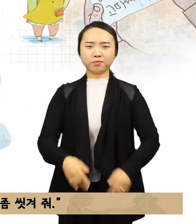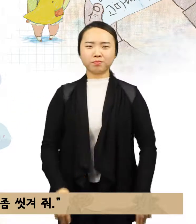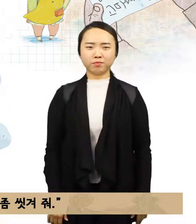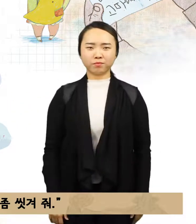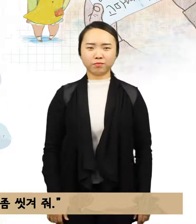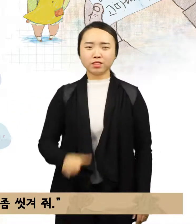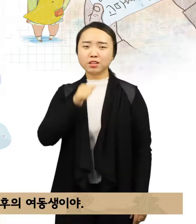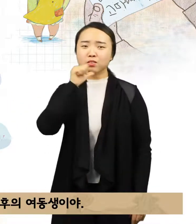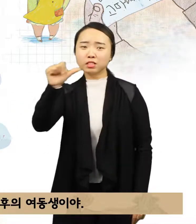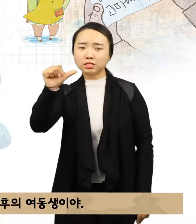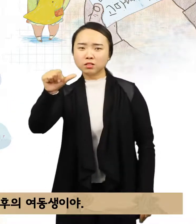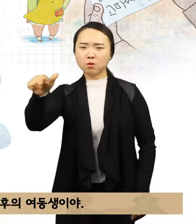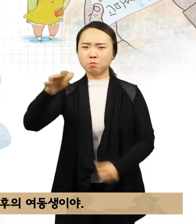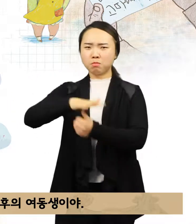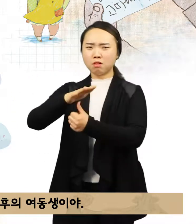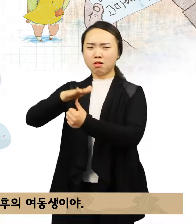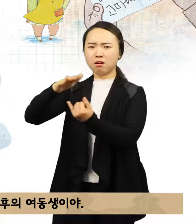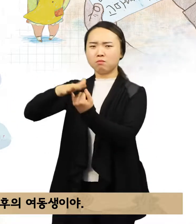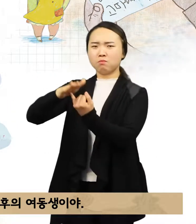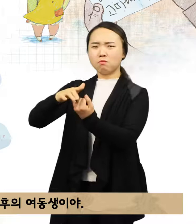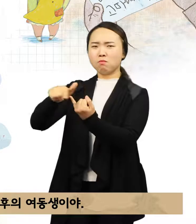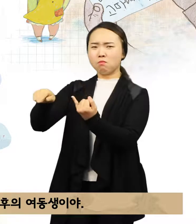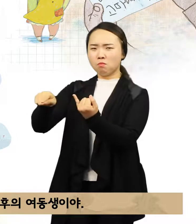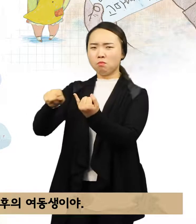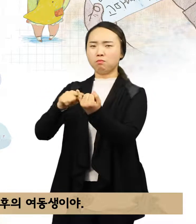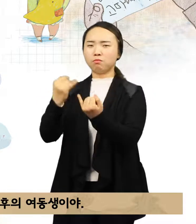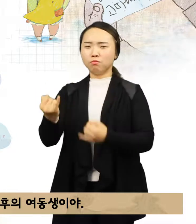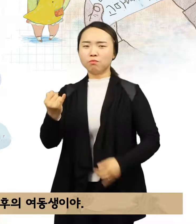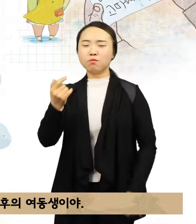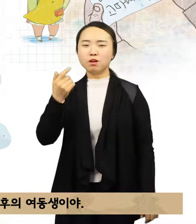다섯 살 꼬마 연우는 지우의 여동생이야.